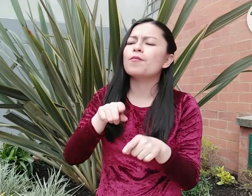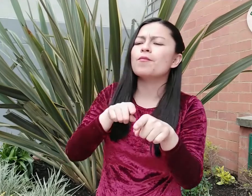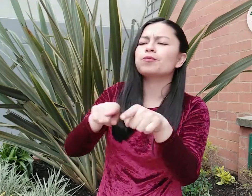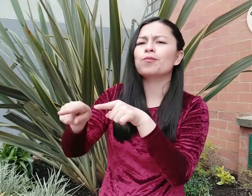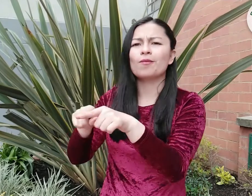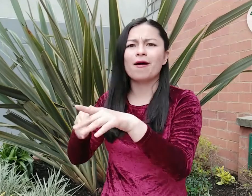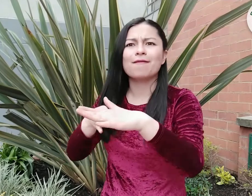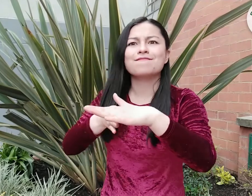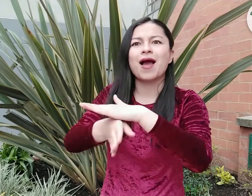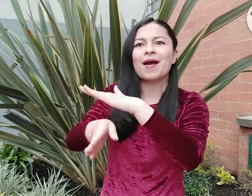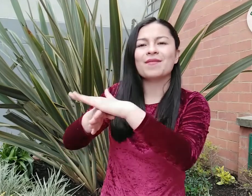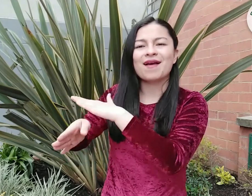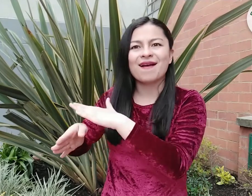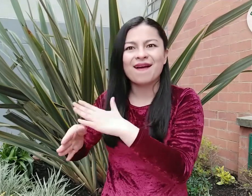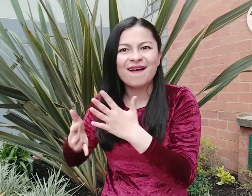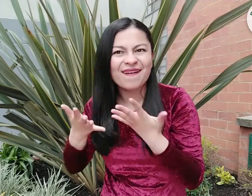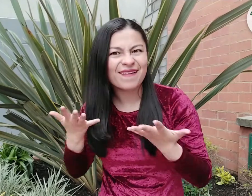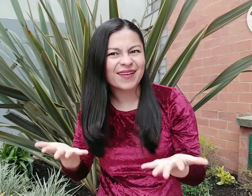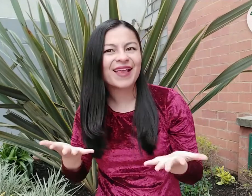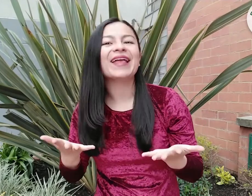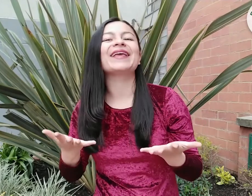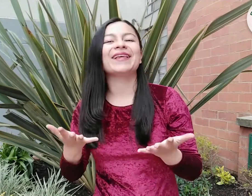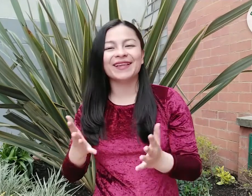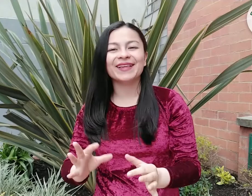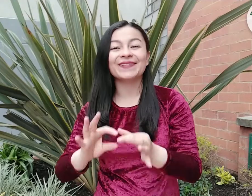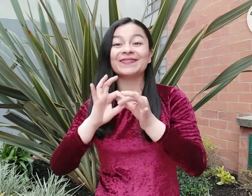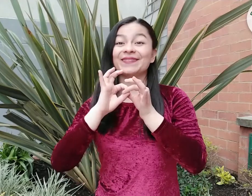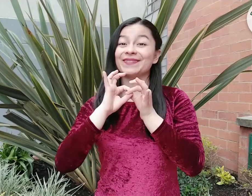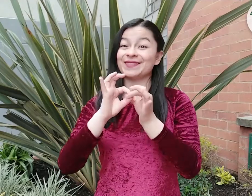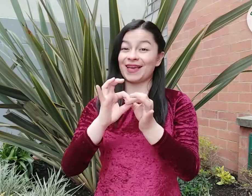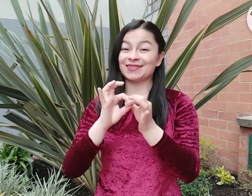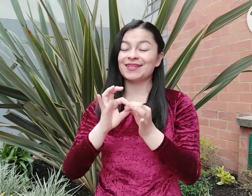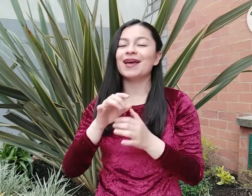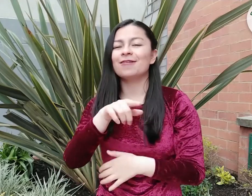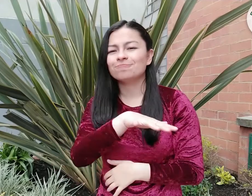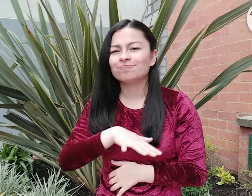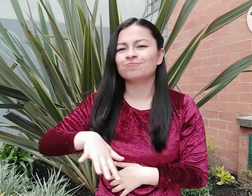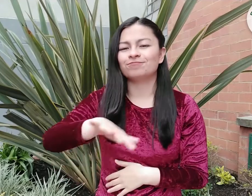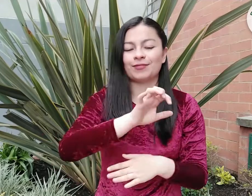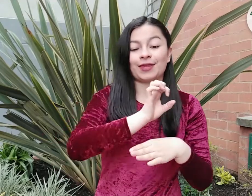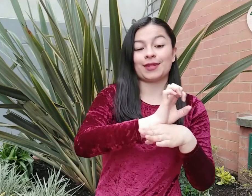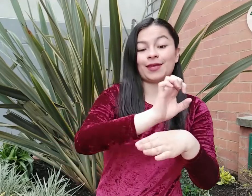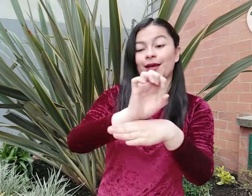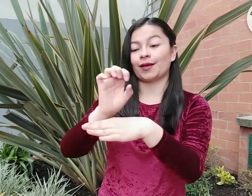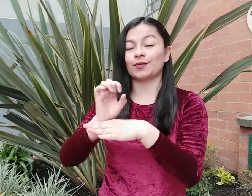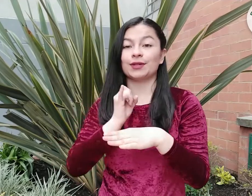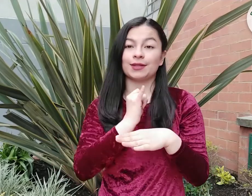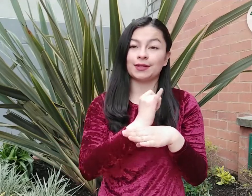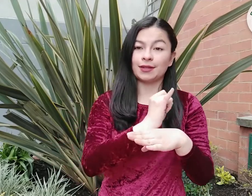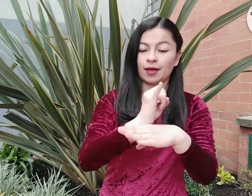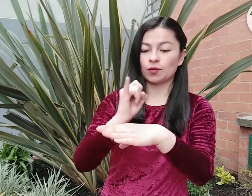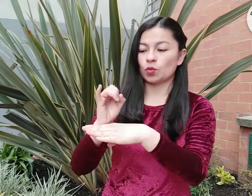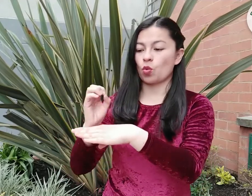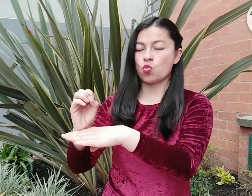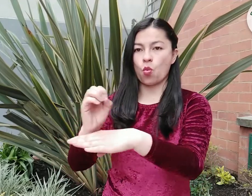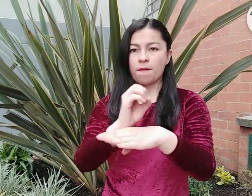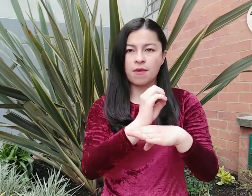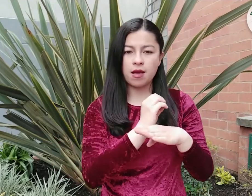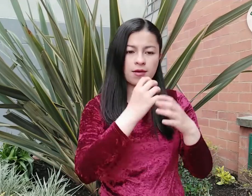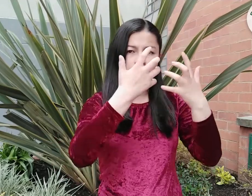comunidad sorda. Es por este motivo que entidades, instituciones, organizaciones,